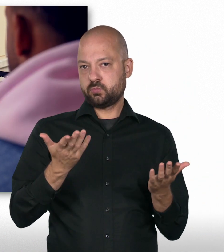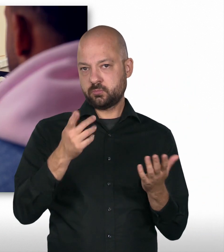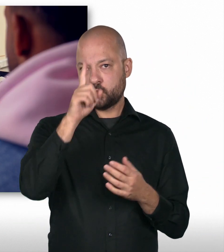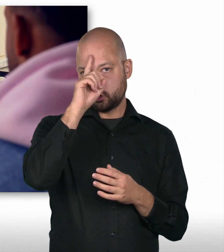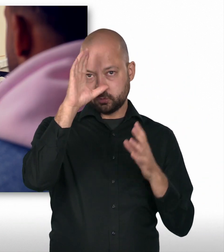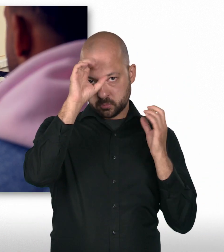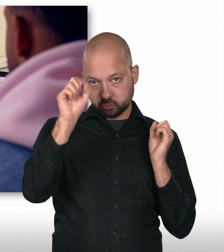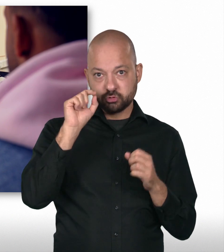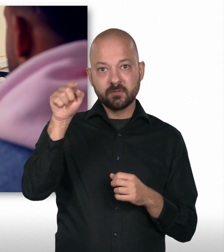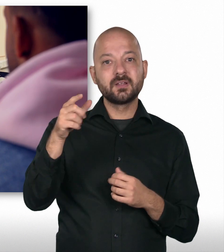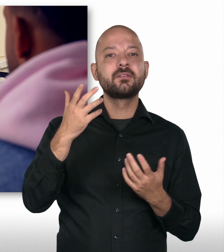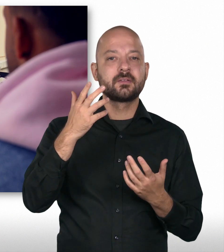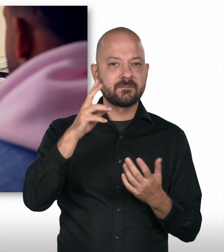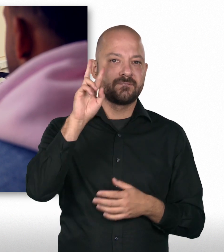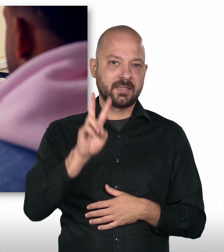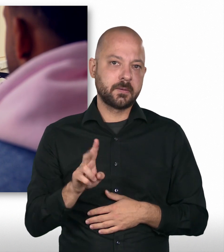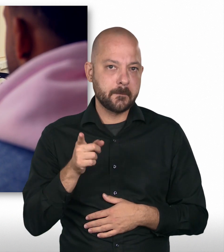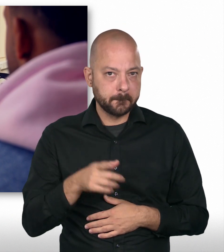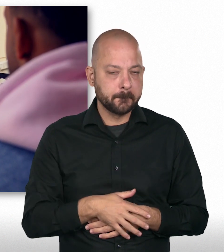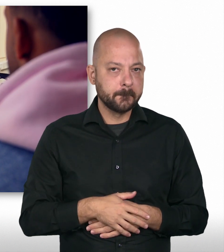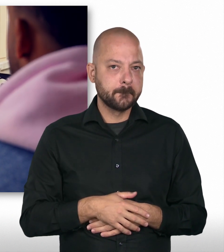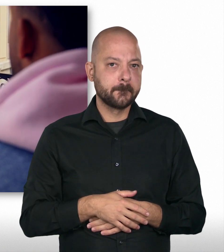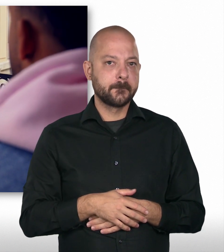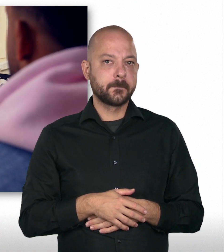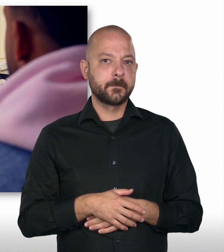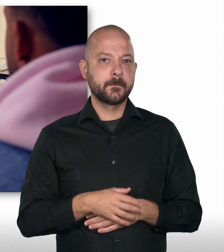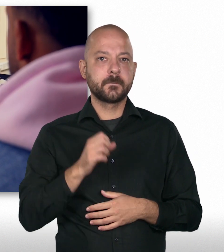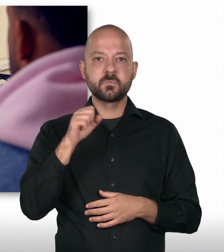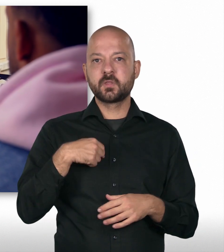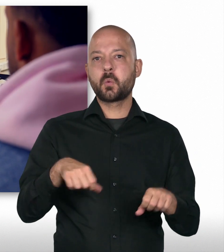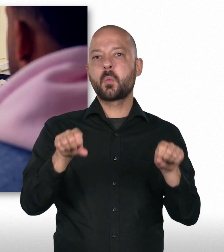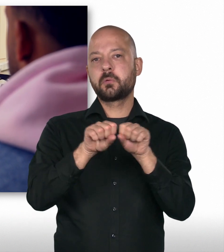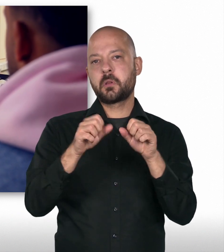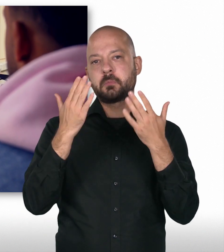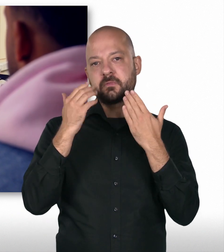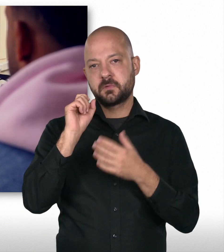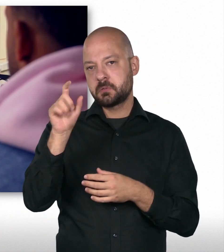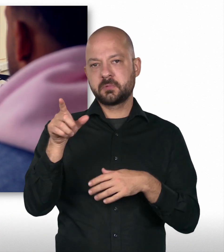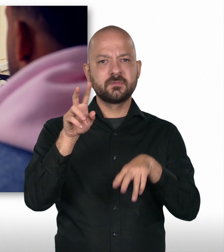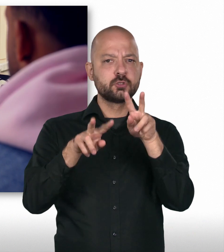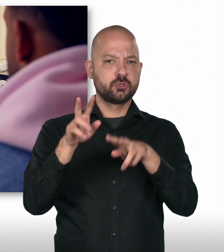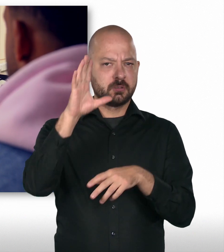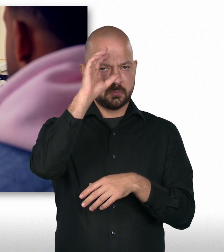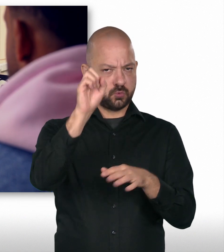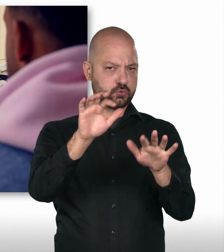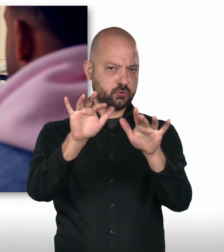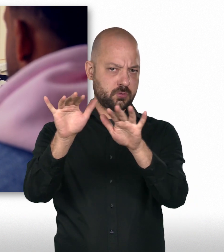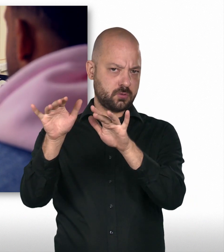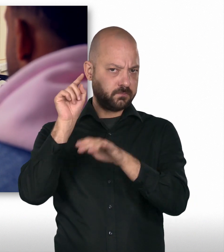Praktikum gemacht bei der Deutschen Botschaft in Vietnam. Da konnte ich mich einfach online bewerben bei verschiedenen